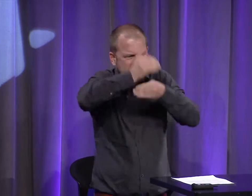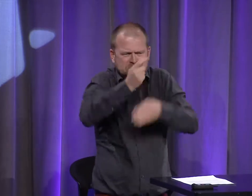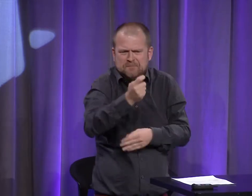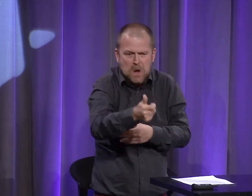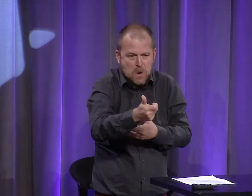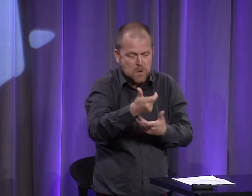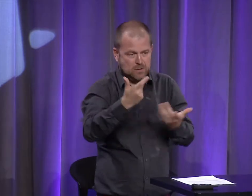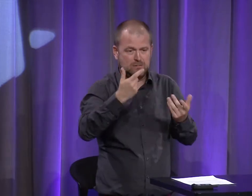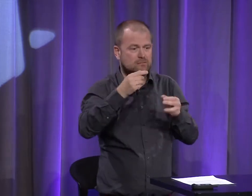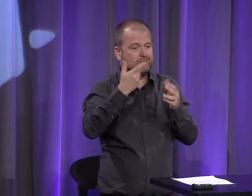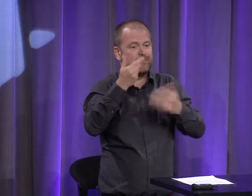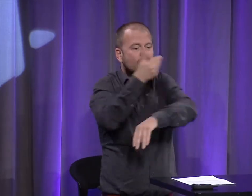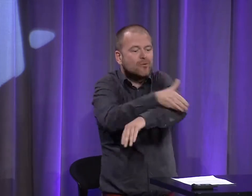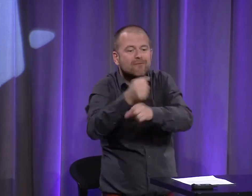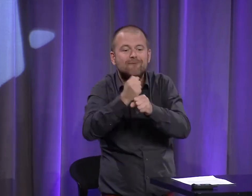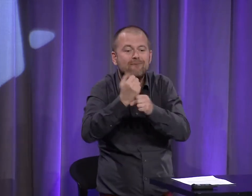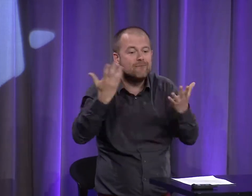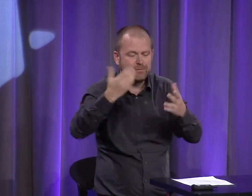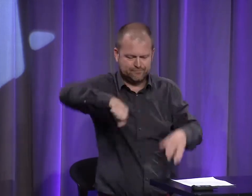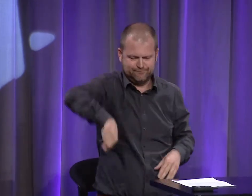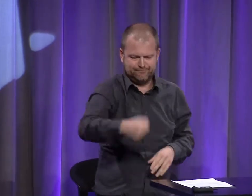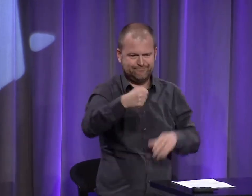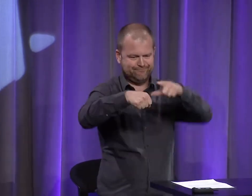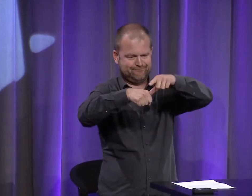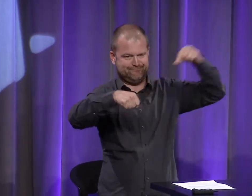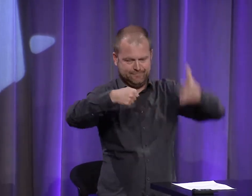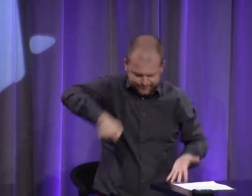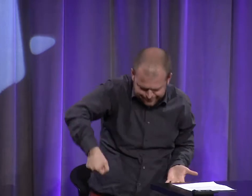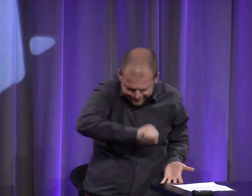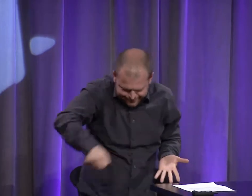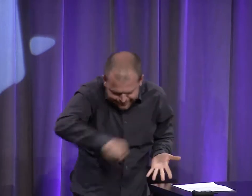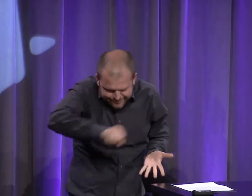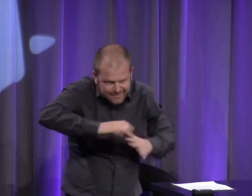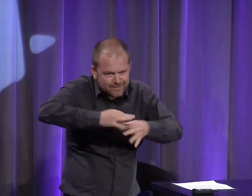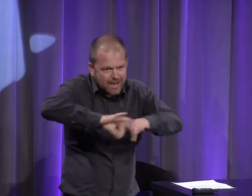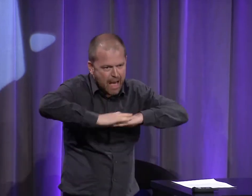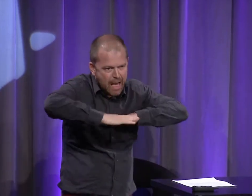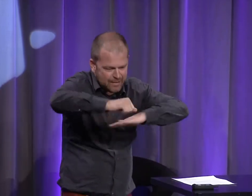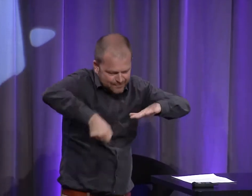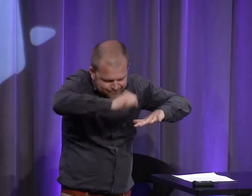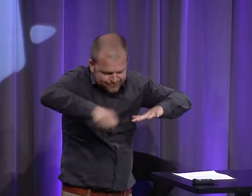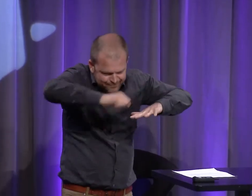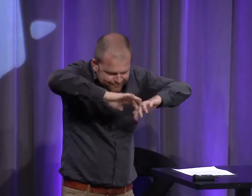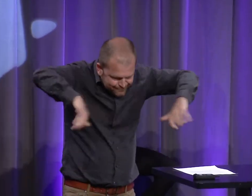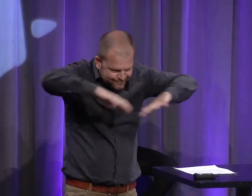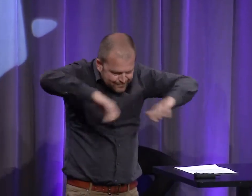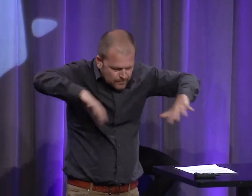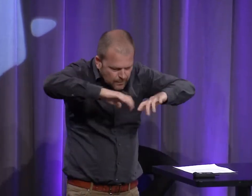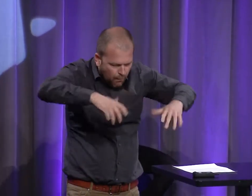Pourquoi ? Parce que jusqu'à aujourd'hui, le Moyen-Âge se caractérise par le fait qu'on ait peu de traces, peu d'écrits. Et le